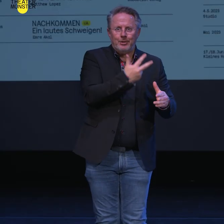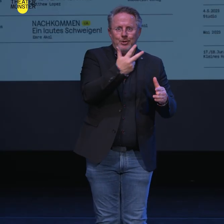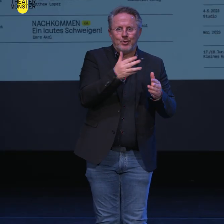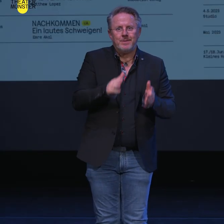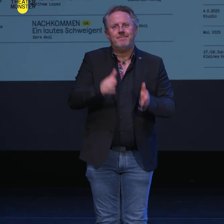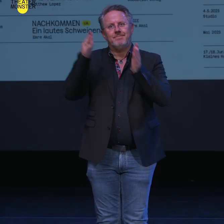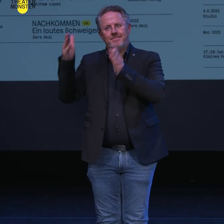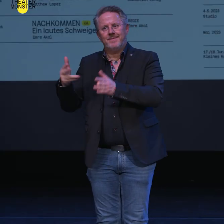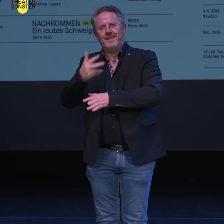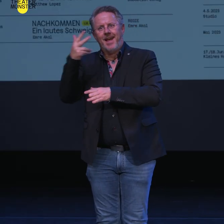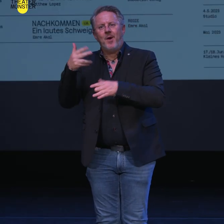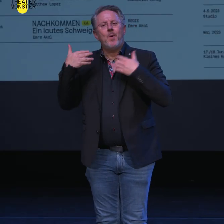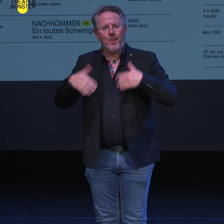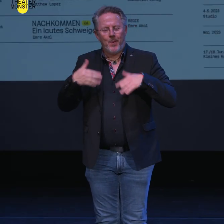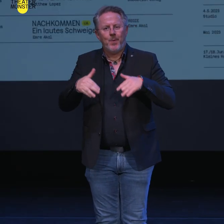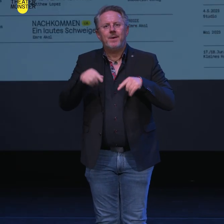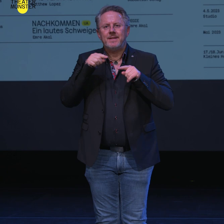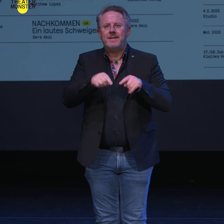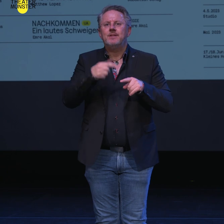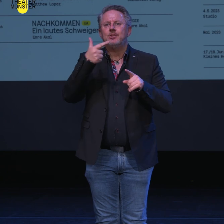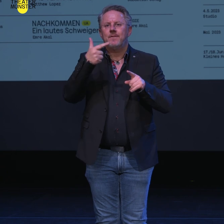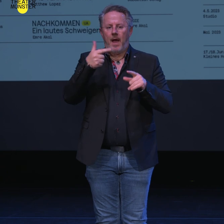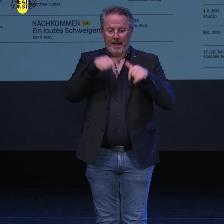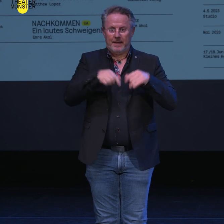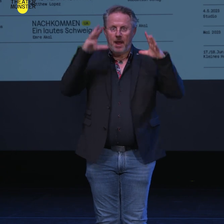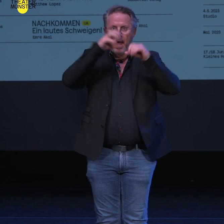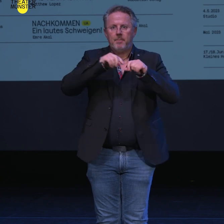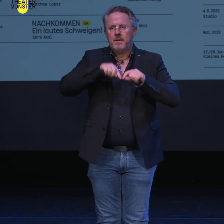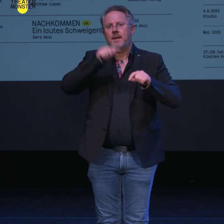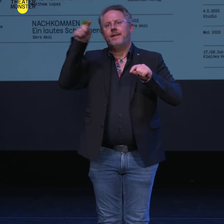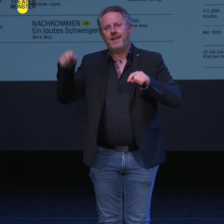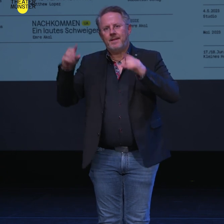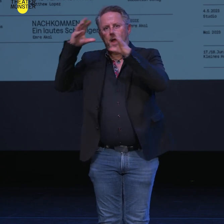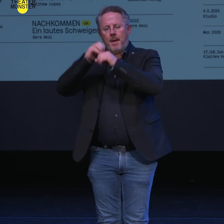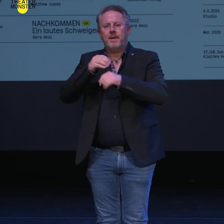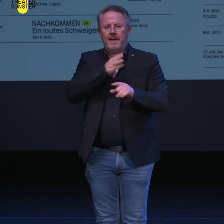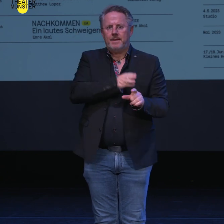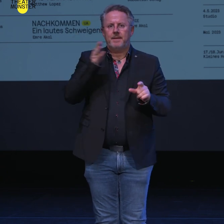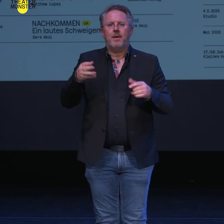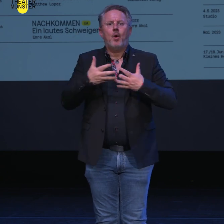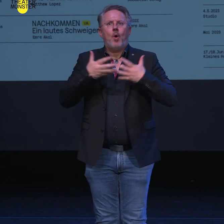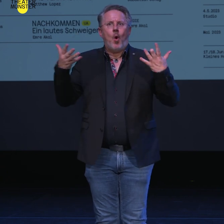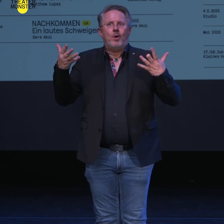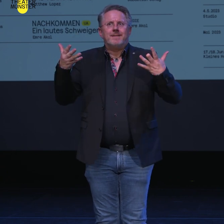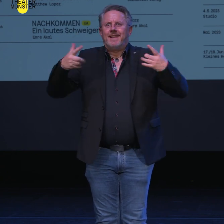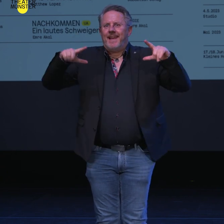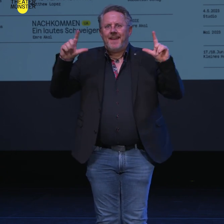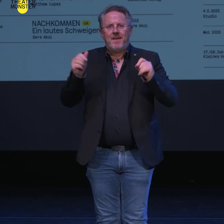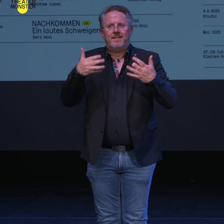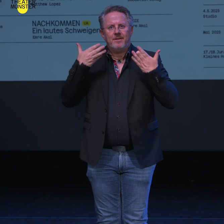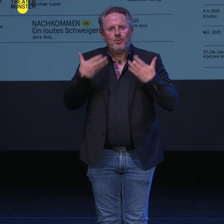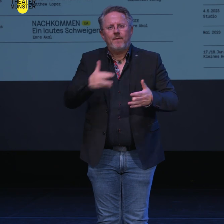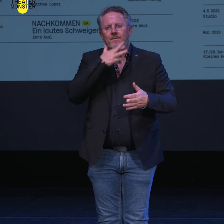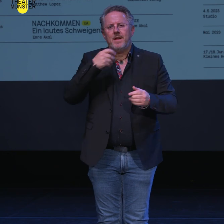und wir werden den an zwei aufeinanderfolgenden Abenden spielen und an den Wochenenden hintereinander als großes Event mit vielen